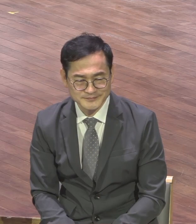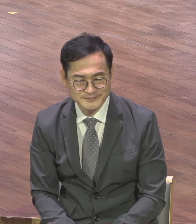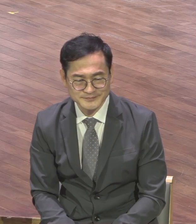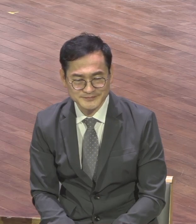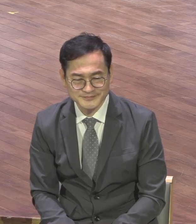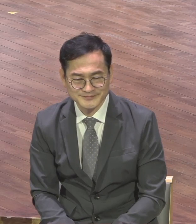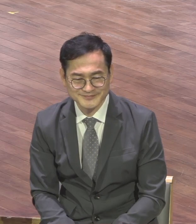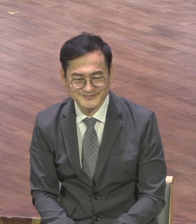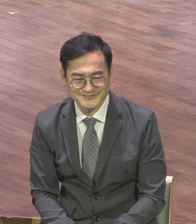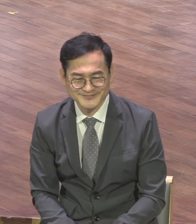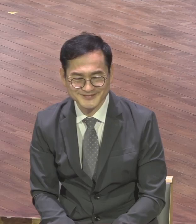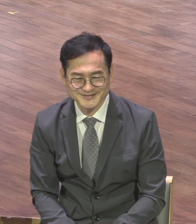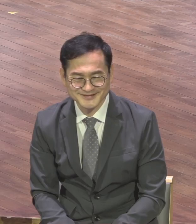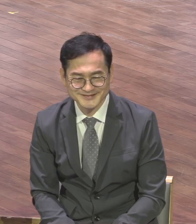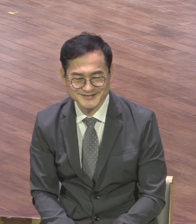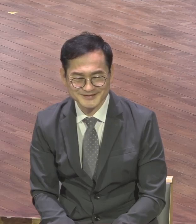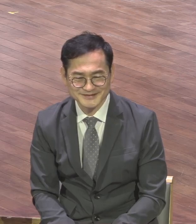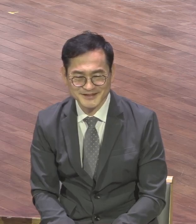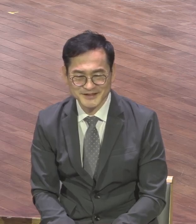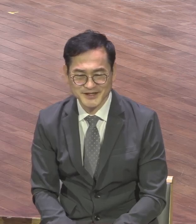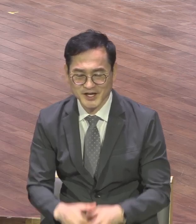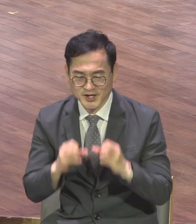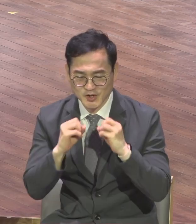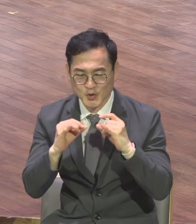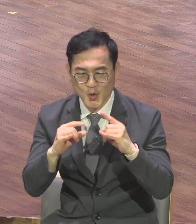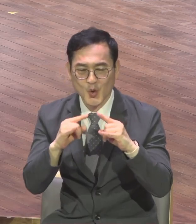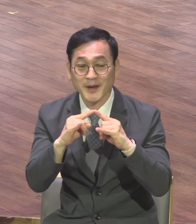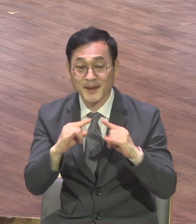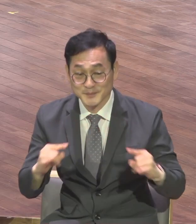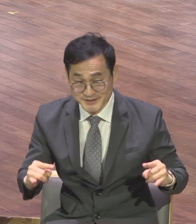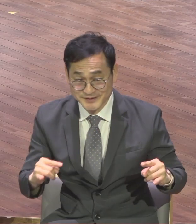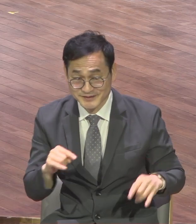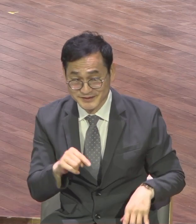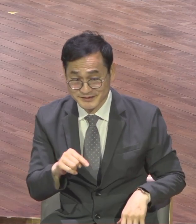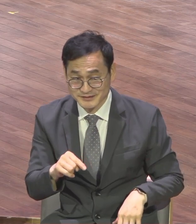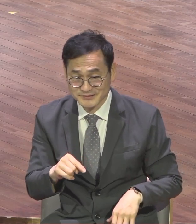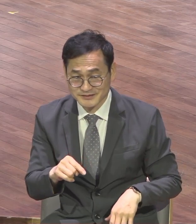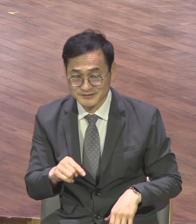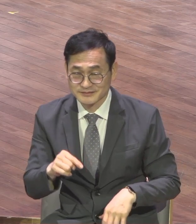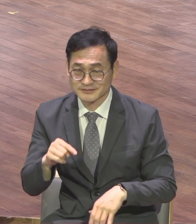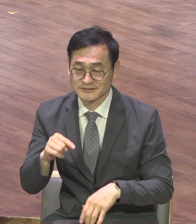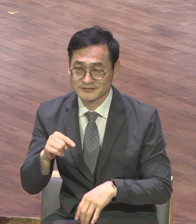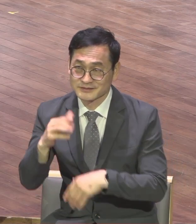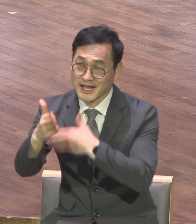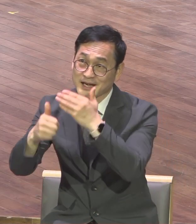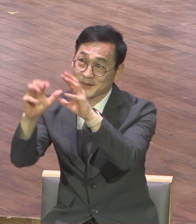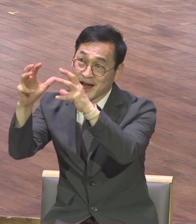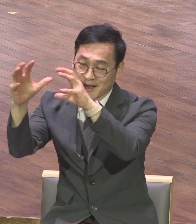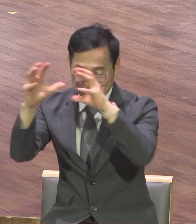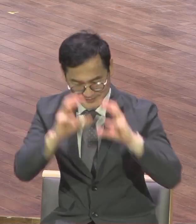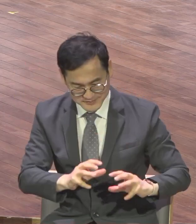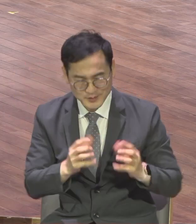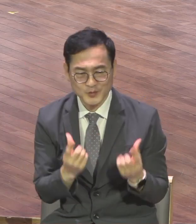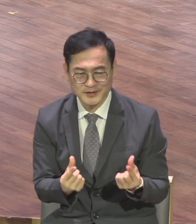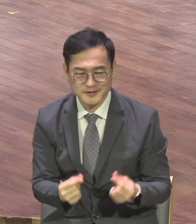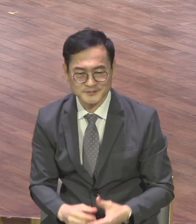한 번 더 합시다 다른 사람하고 오늘 명절인데 많이 안 올 줄 알았는데 좀 많이 왔네 그래도 서로 한 번 더